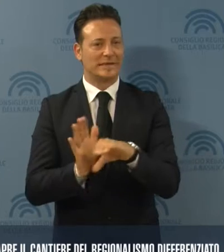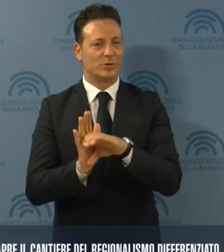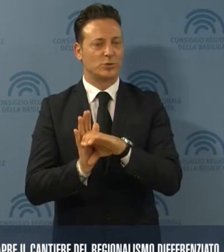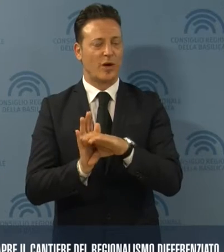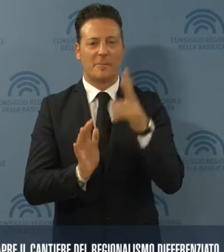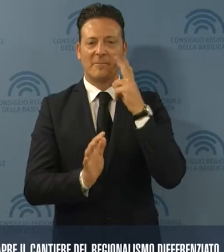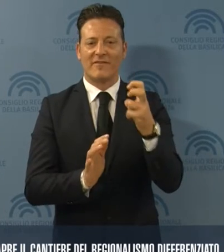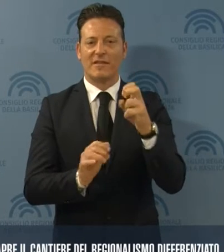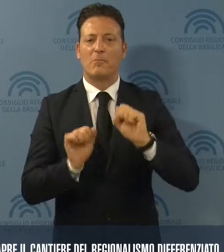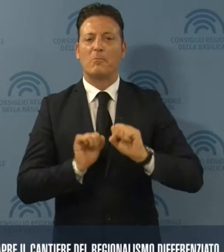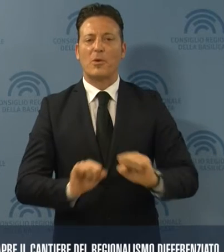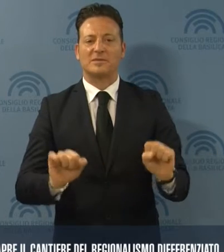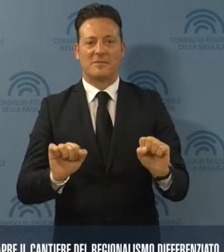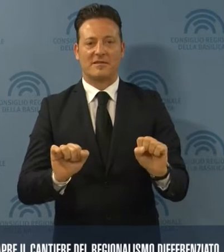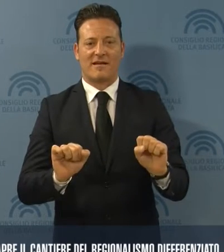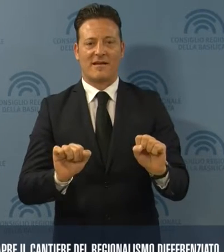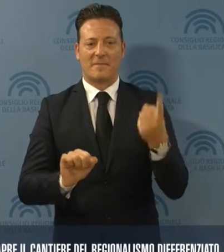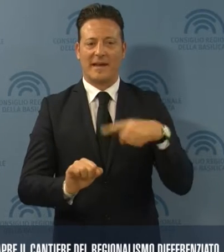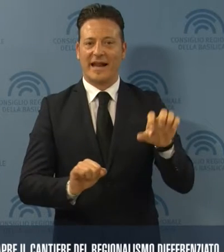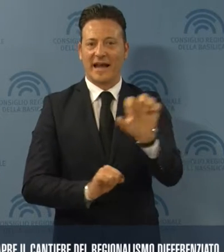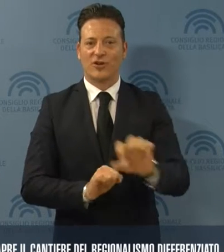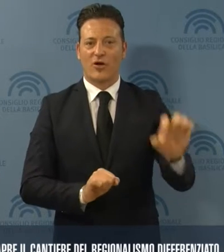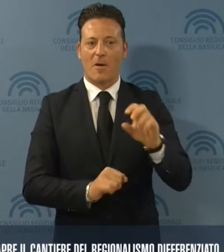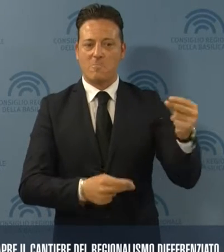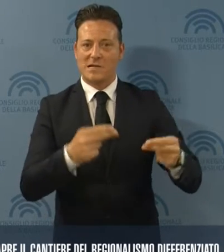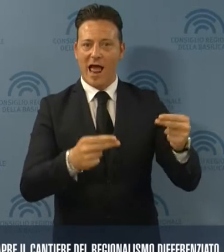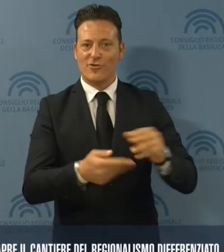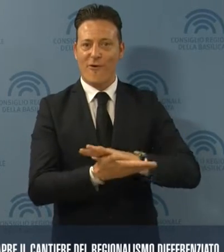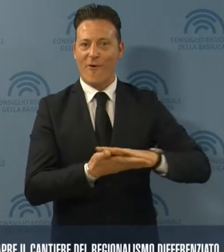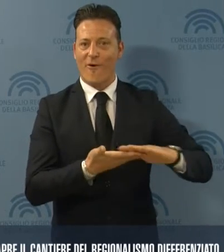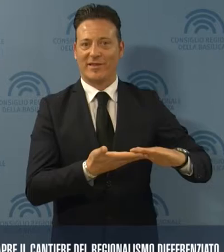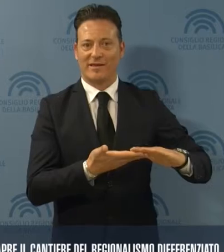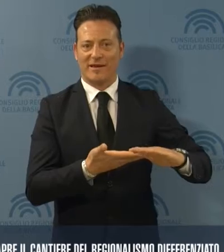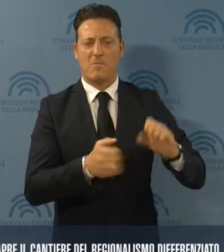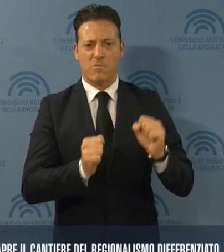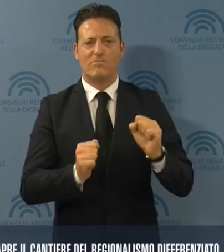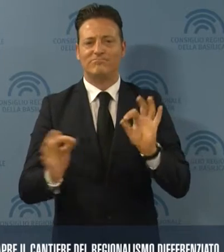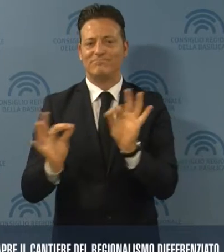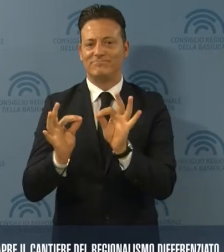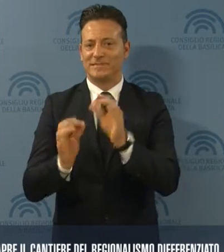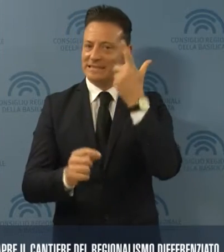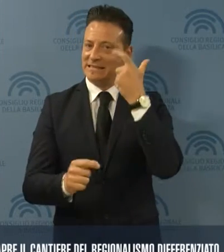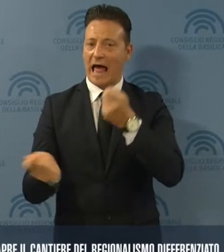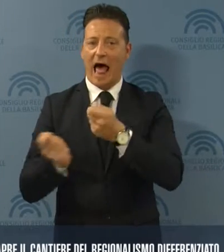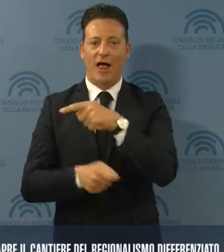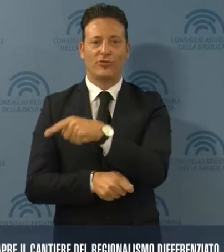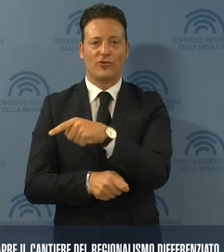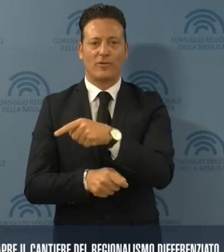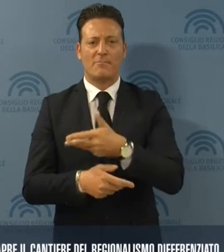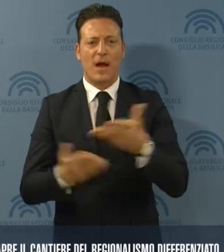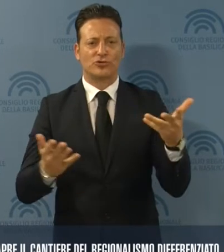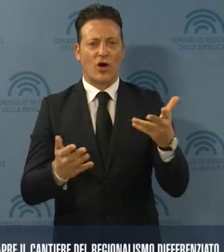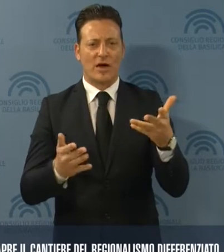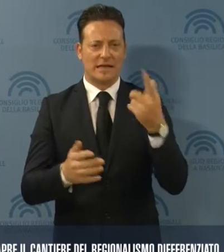prevede la possibilità per le regioni con i conti in ordine di negoziare con lo Stato maggiori